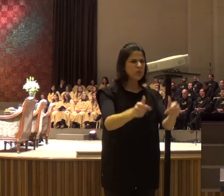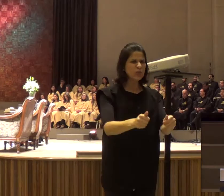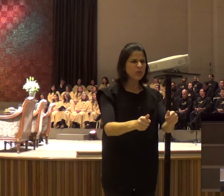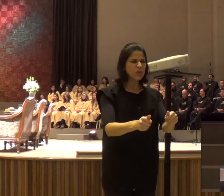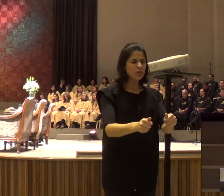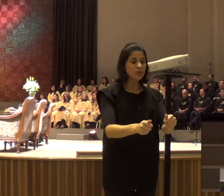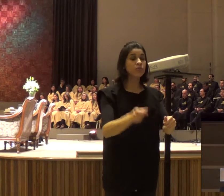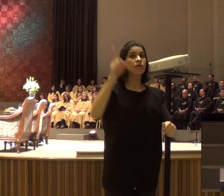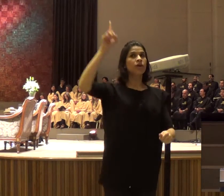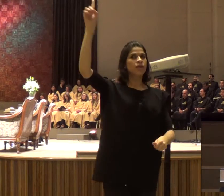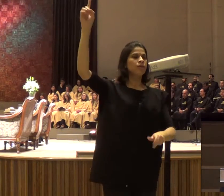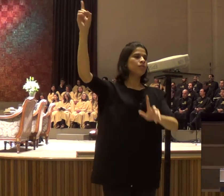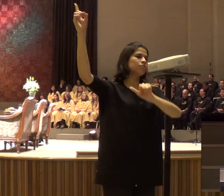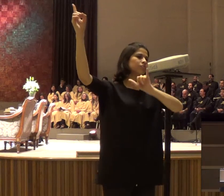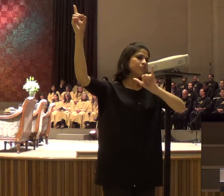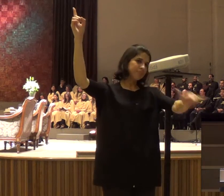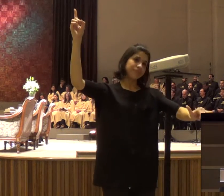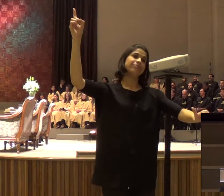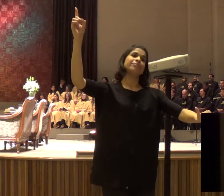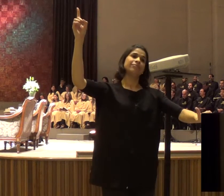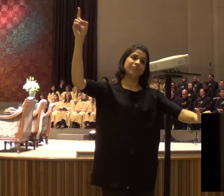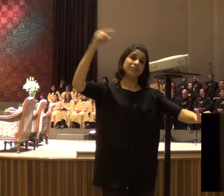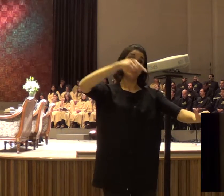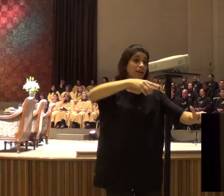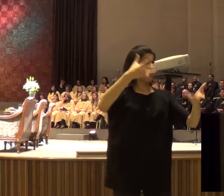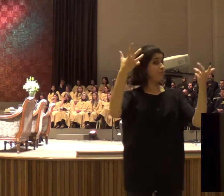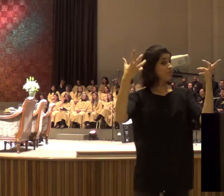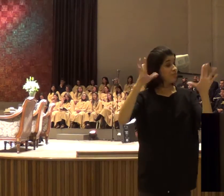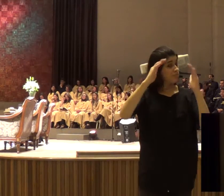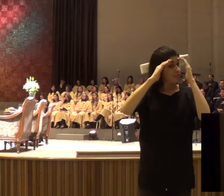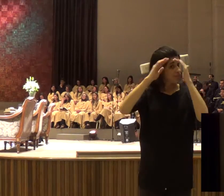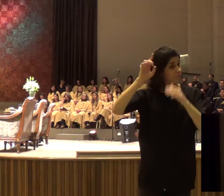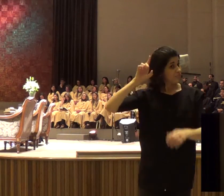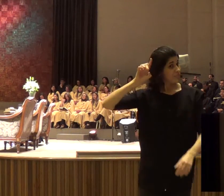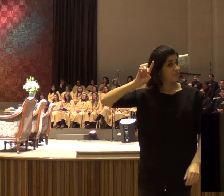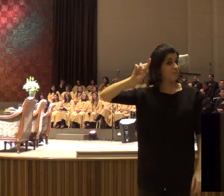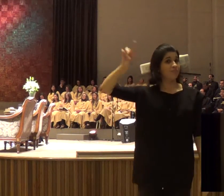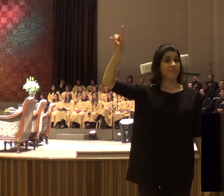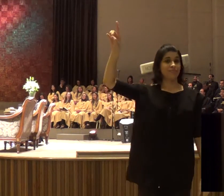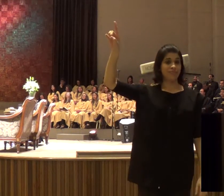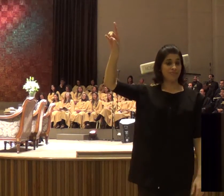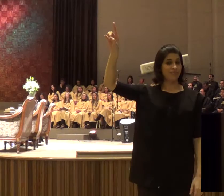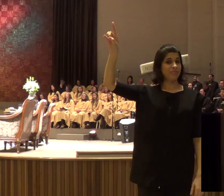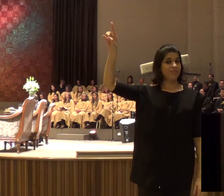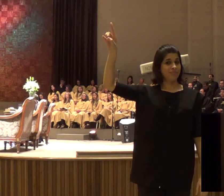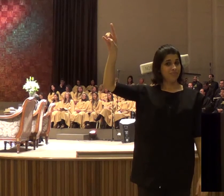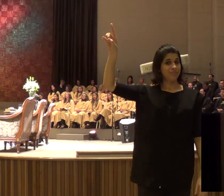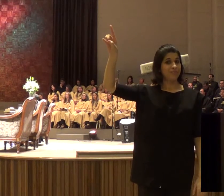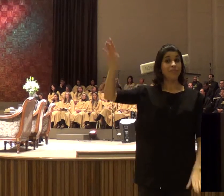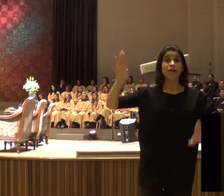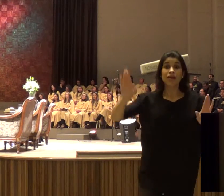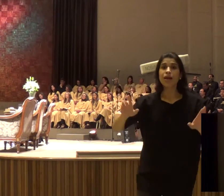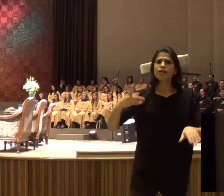que todo problema na nossa vida, é o chacoalhar de Deus, mas há algumas situações, que Deus